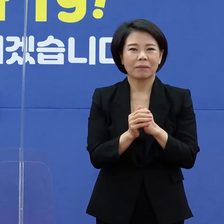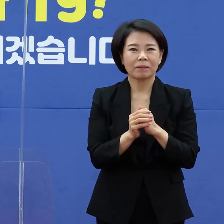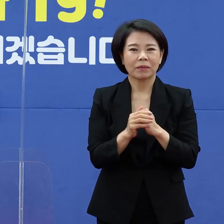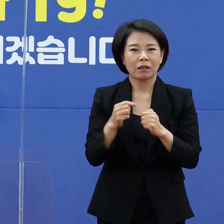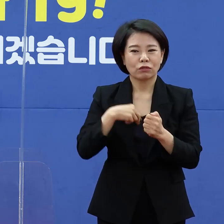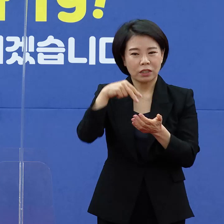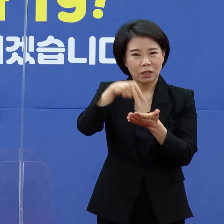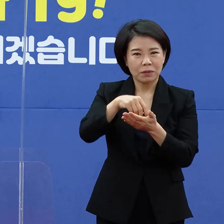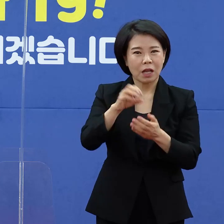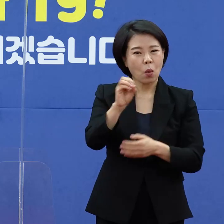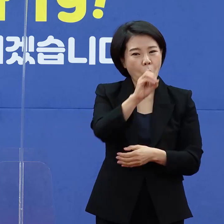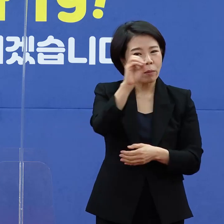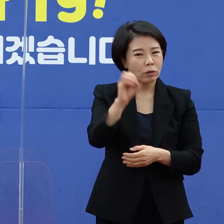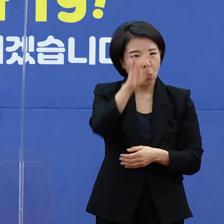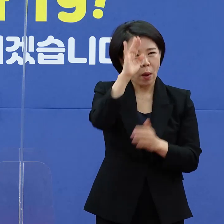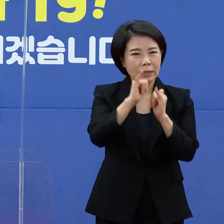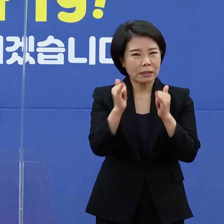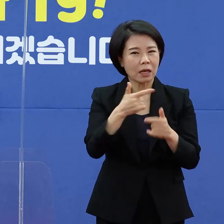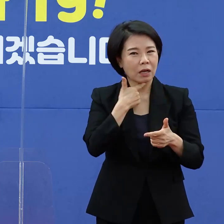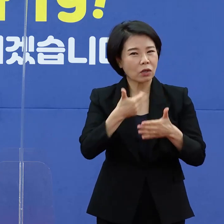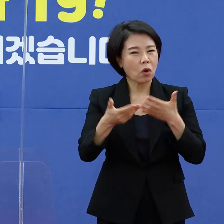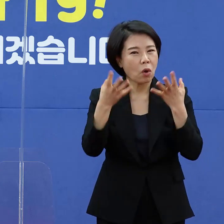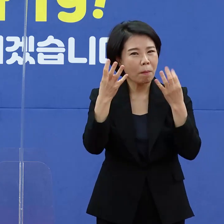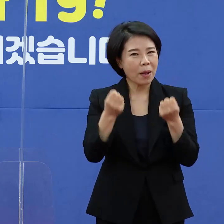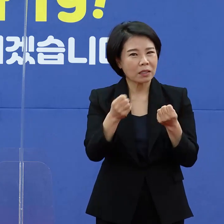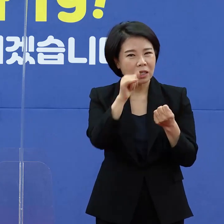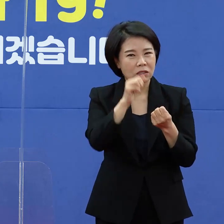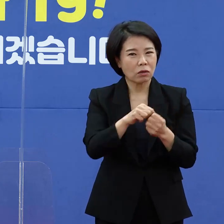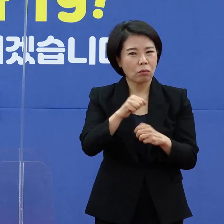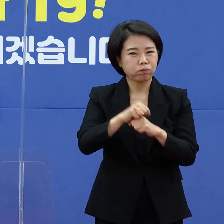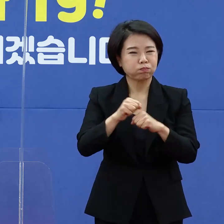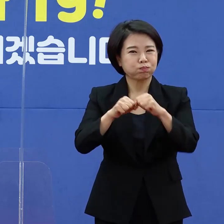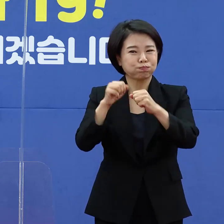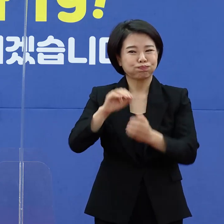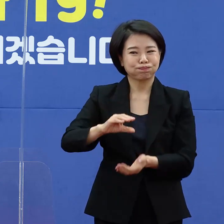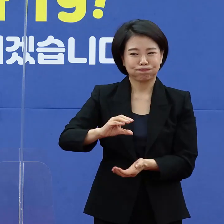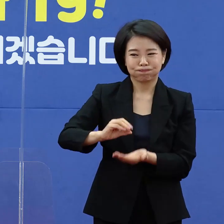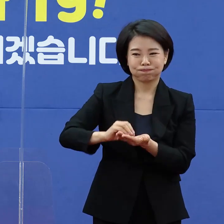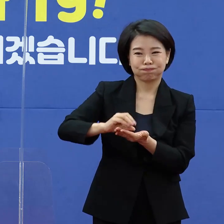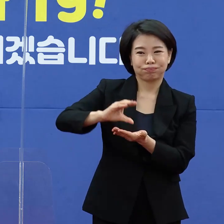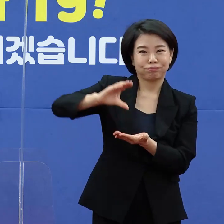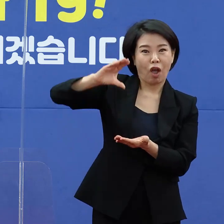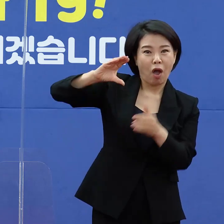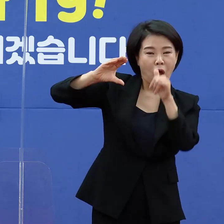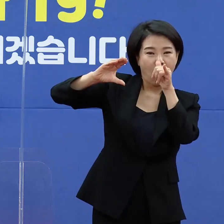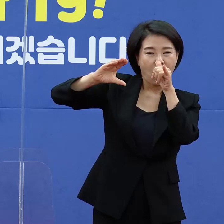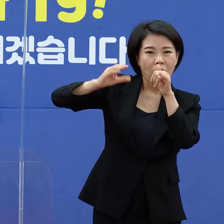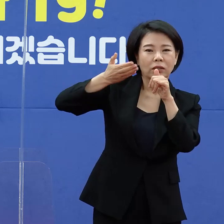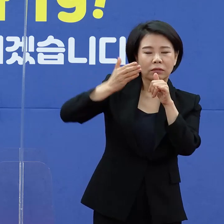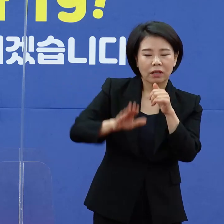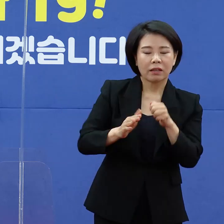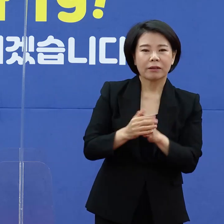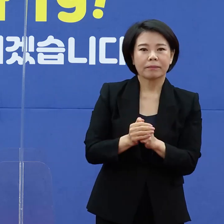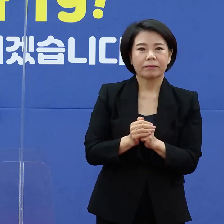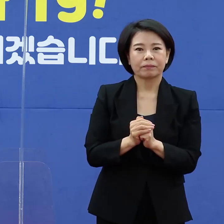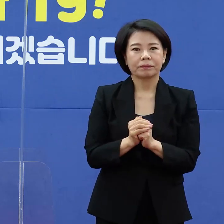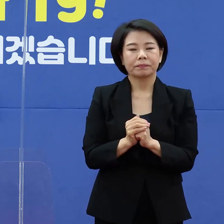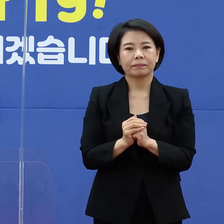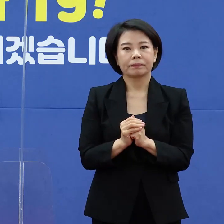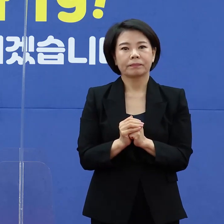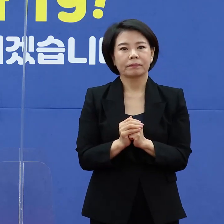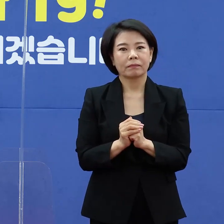저희들이 오미크론 환자들의 임상적 경험이 조금씩 축적되고 있지 않습니까? 그래서 아까도